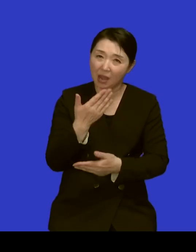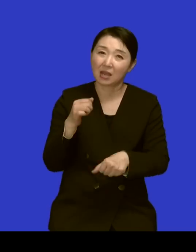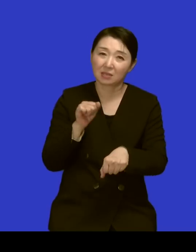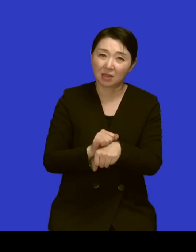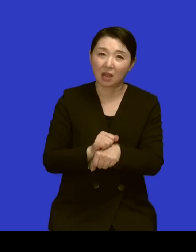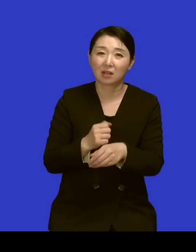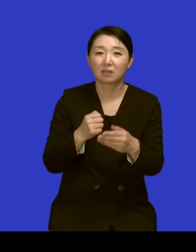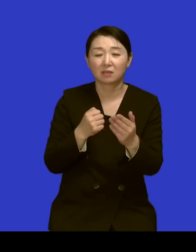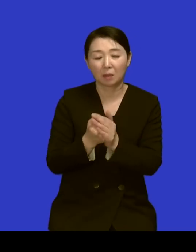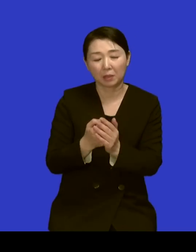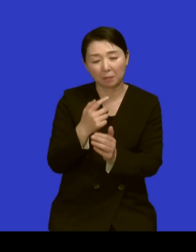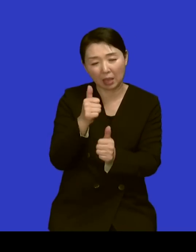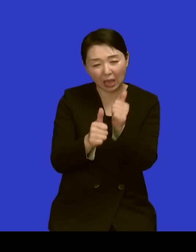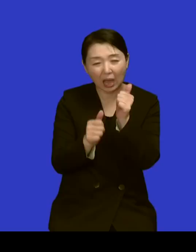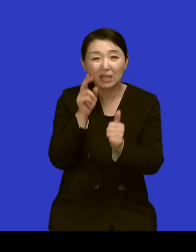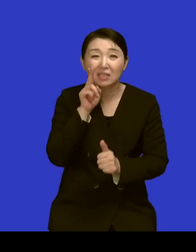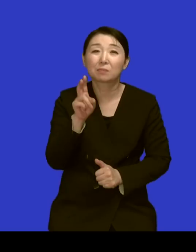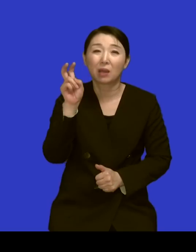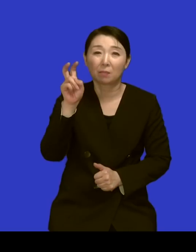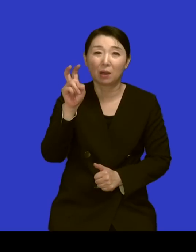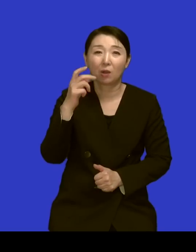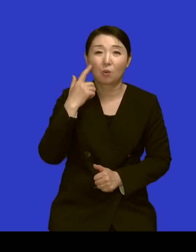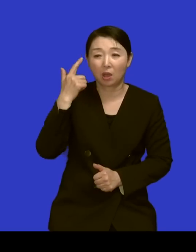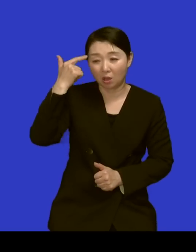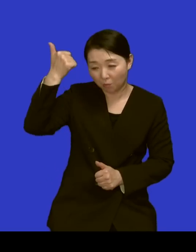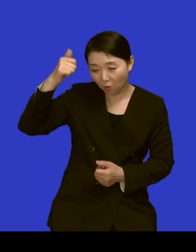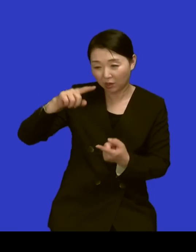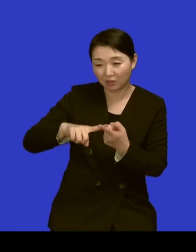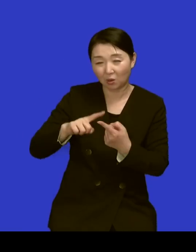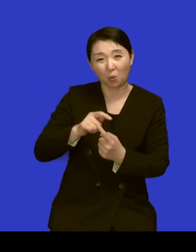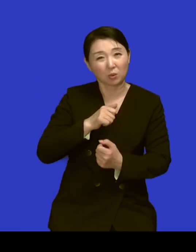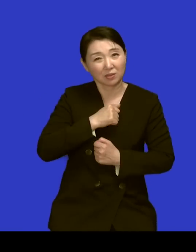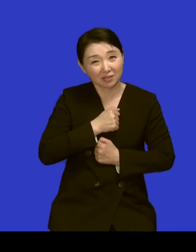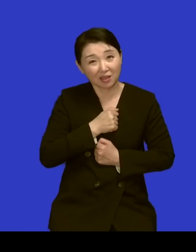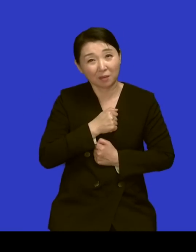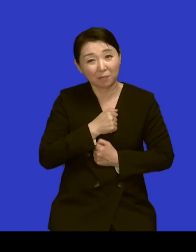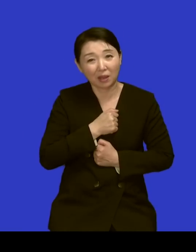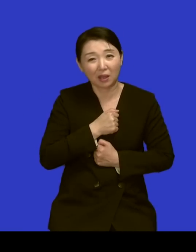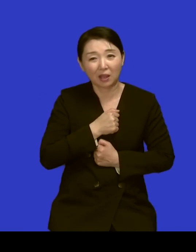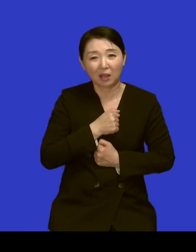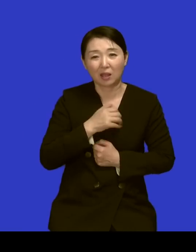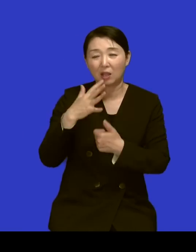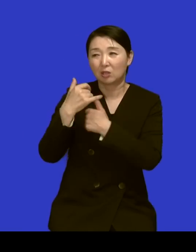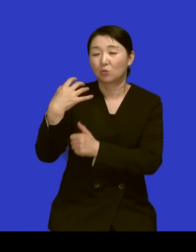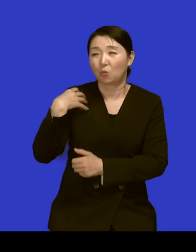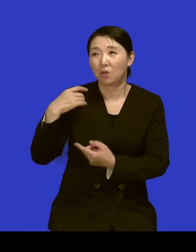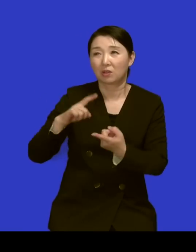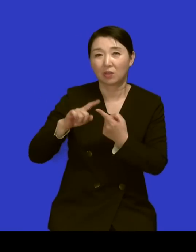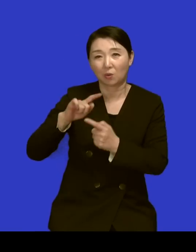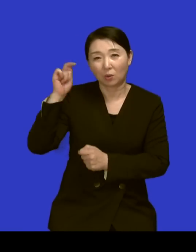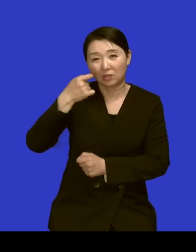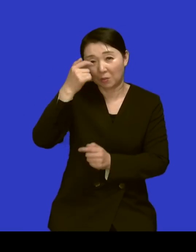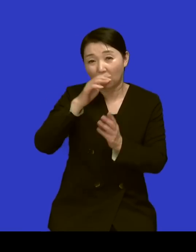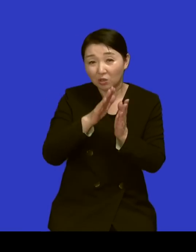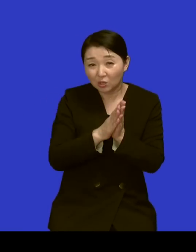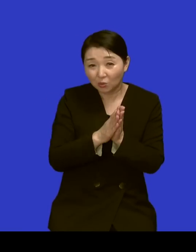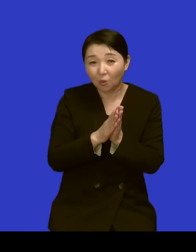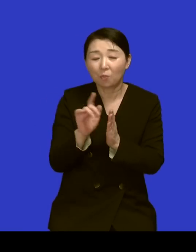하면 이 목회자로서 지켜야 되는 그 소명으로 새벽기도를 시원히 산으로 가셨어요